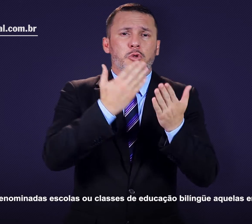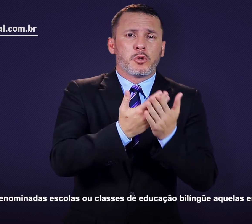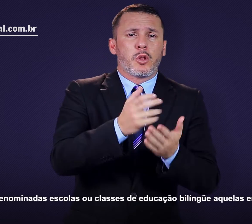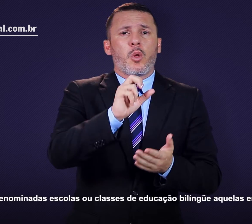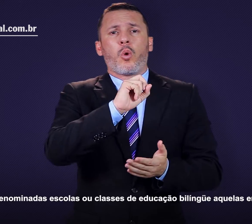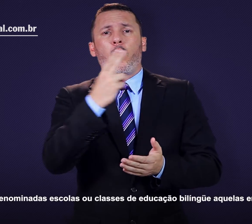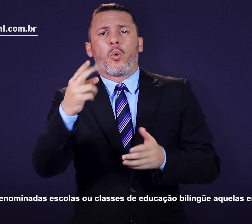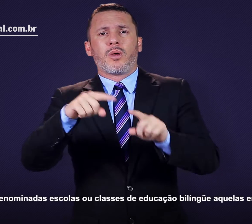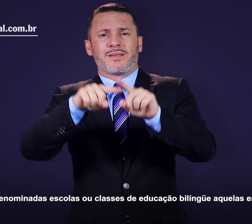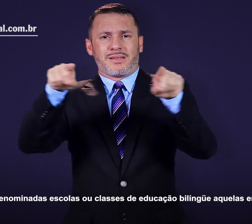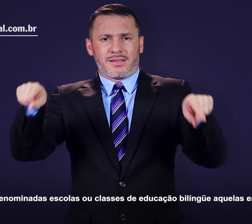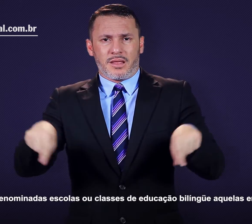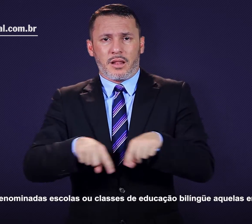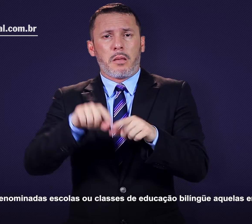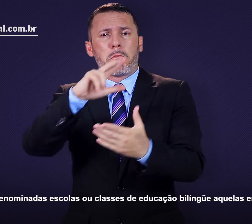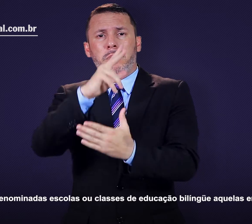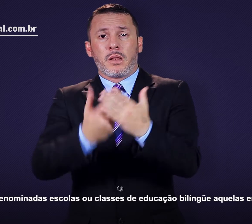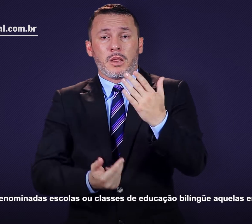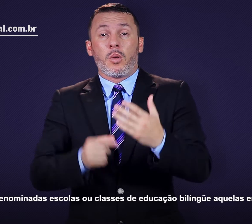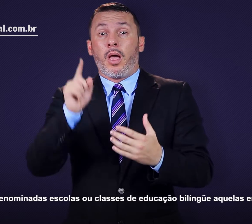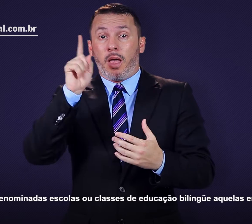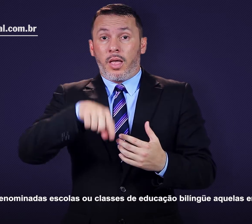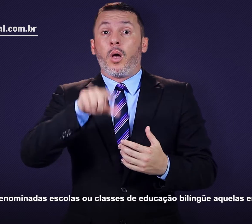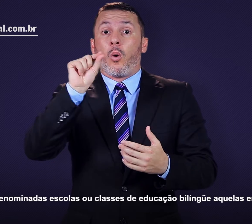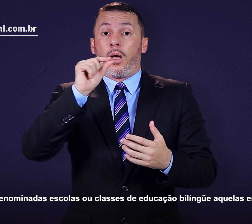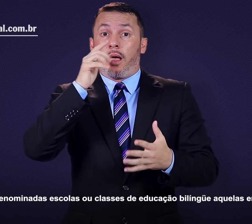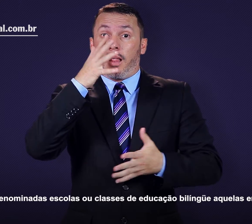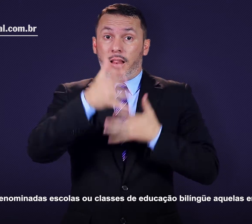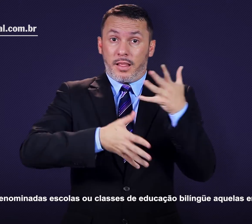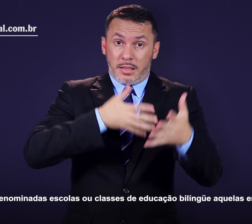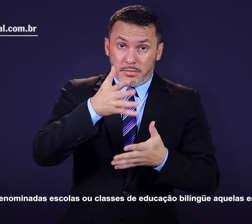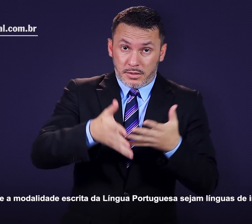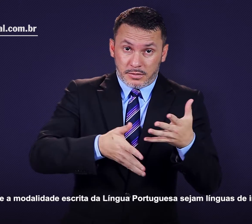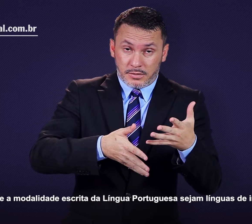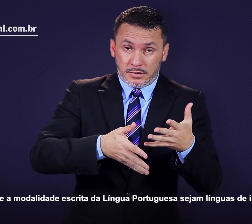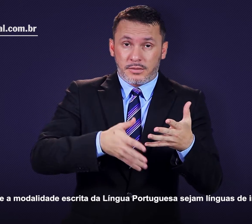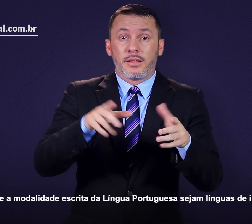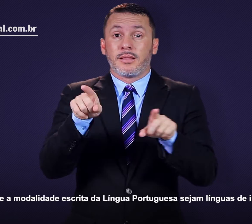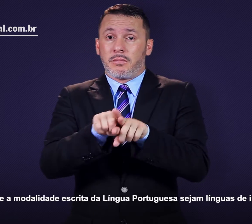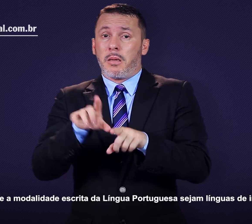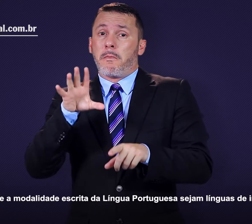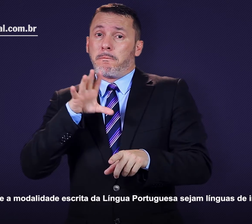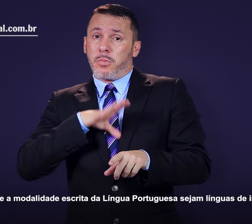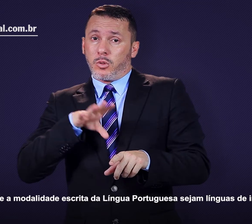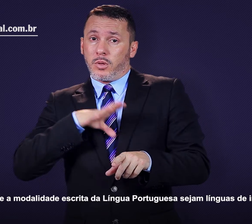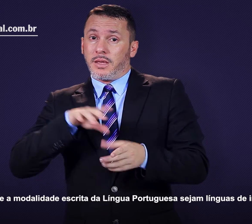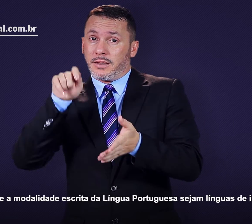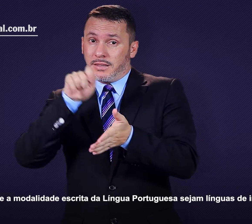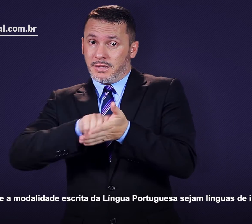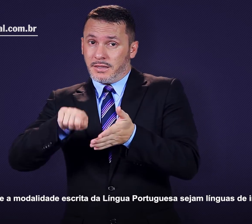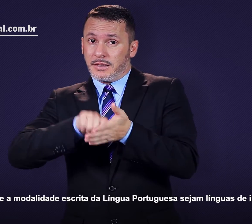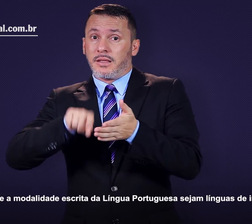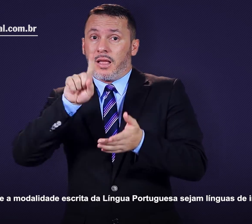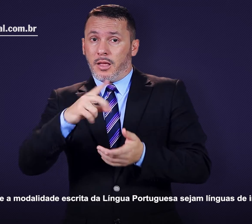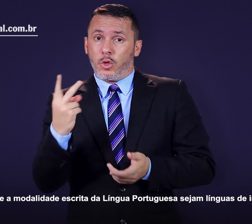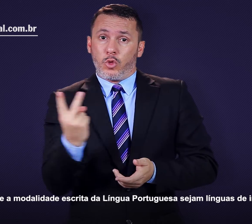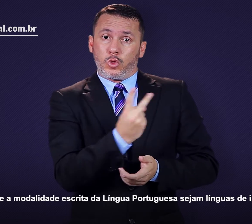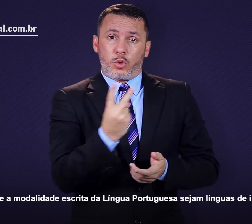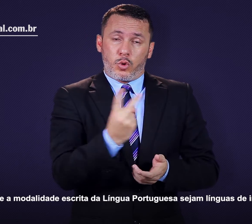escolas ou classes de educação bilíngue aquelas em que a libras e a modalidade escrita da língua portuguesa sejam